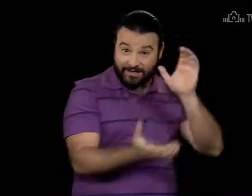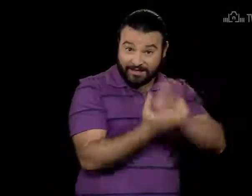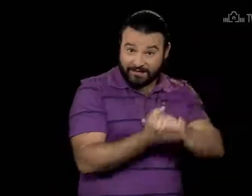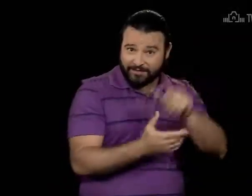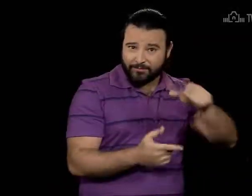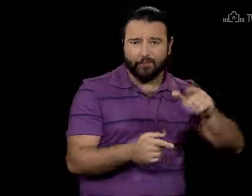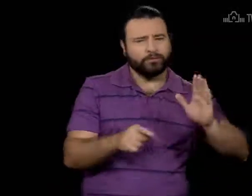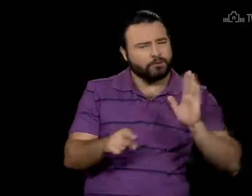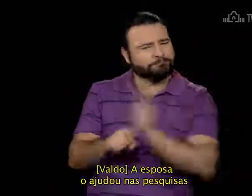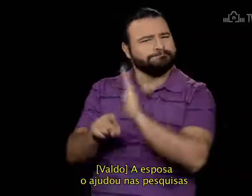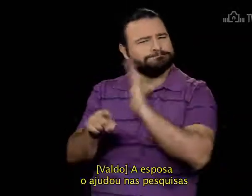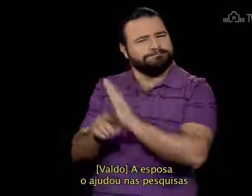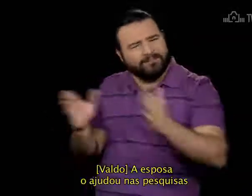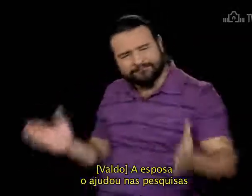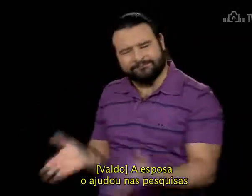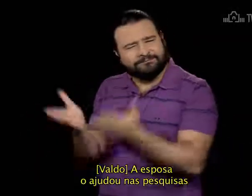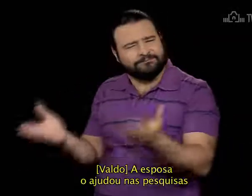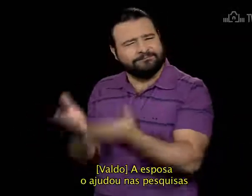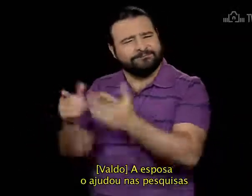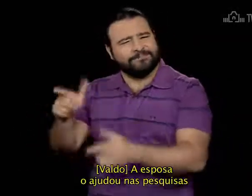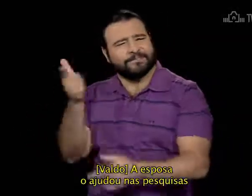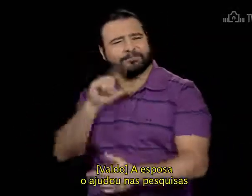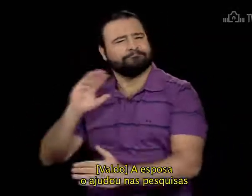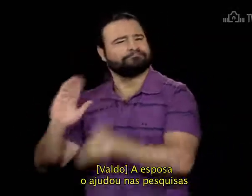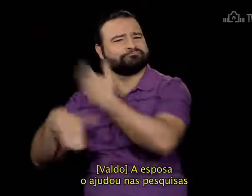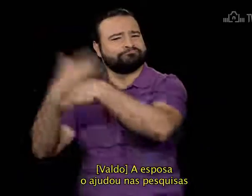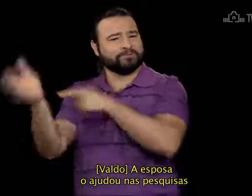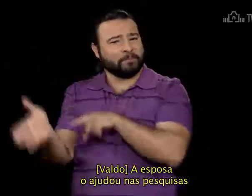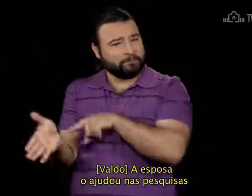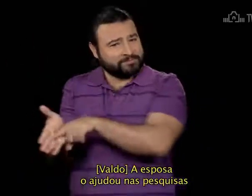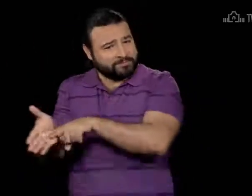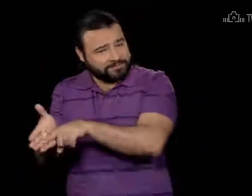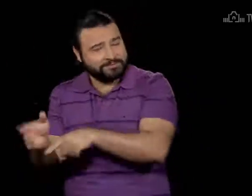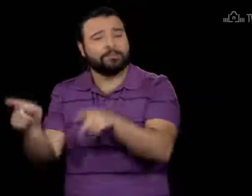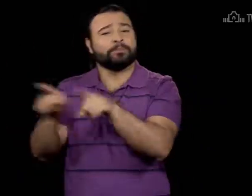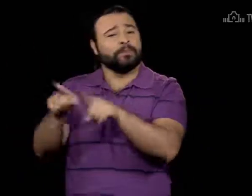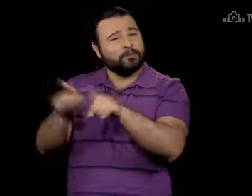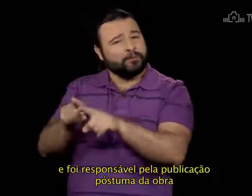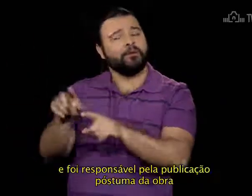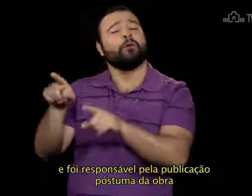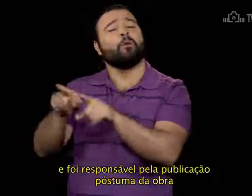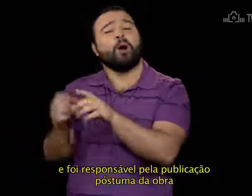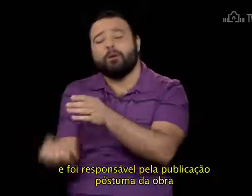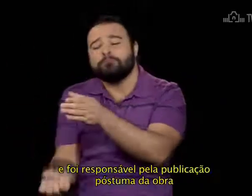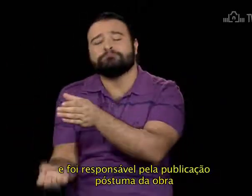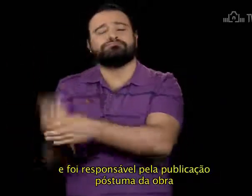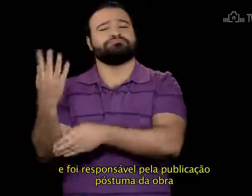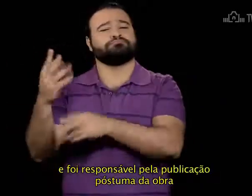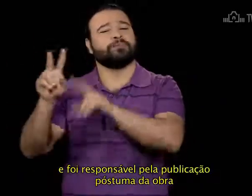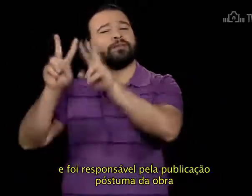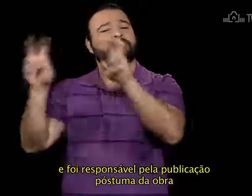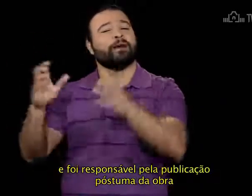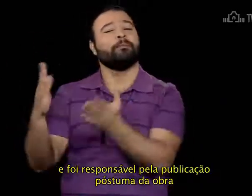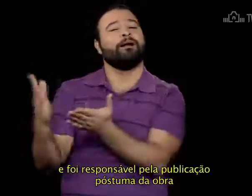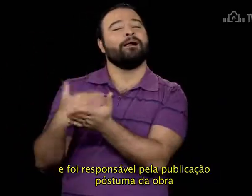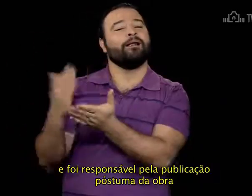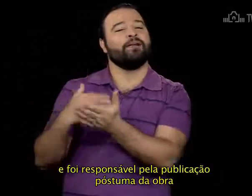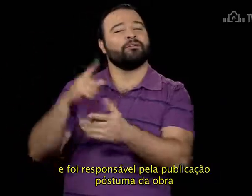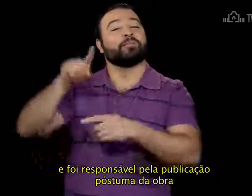A esposa O ajudou nas pesquisas E foi responsável Pela publicação